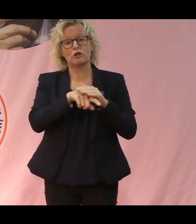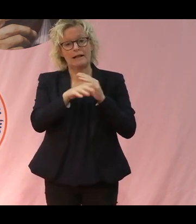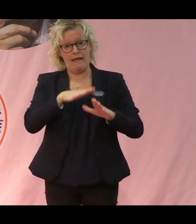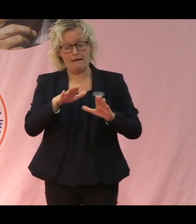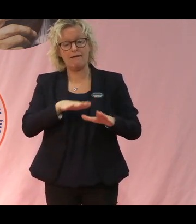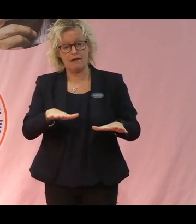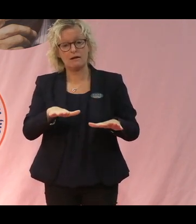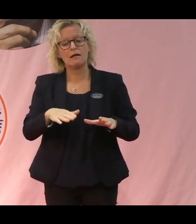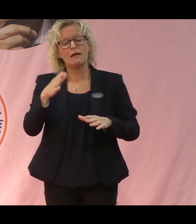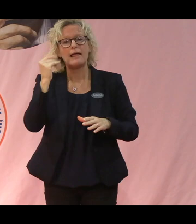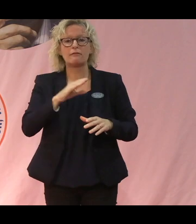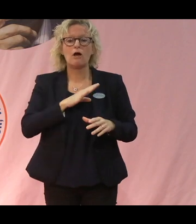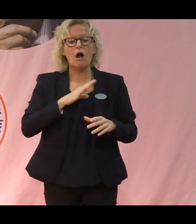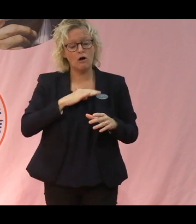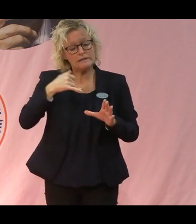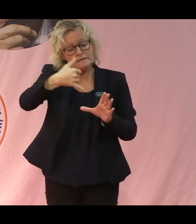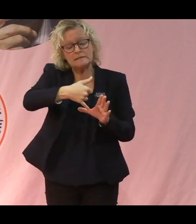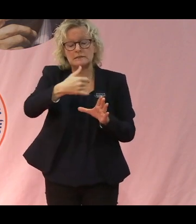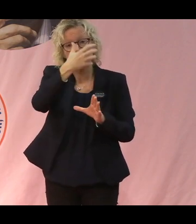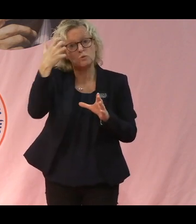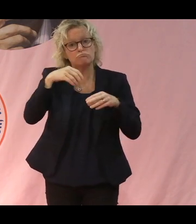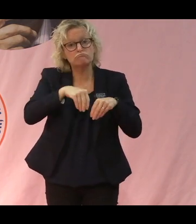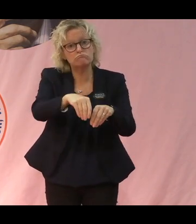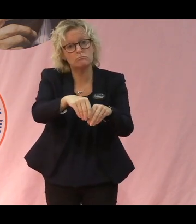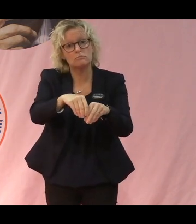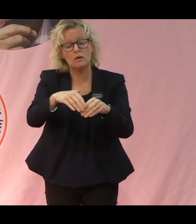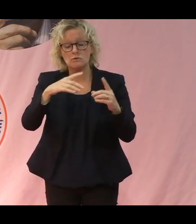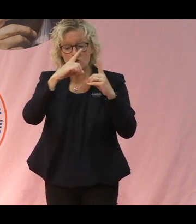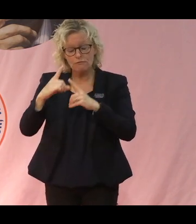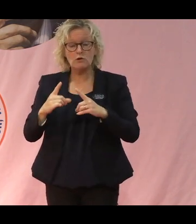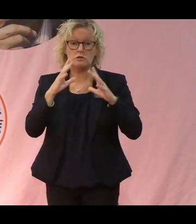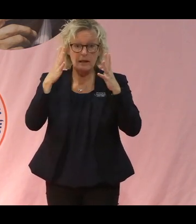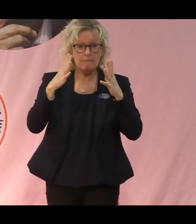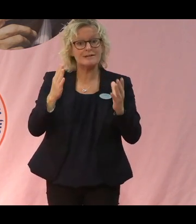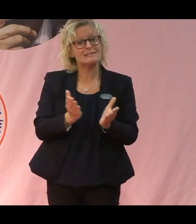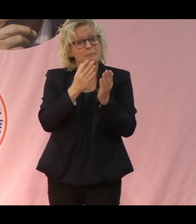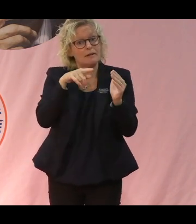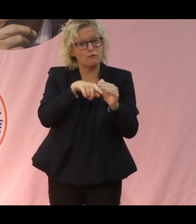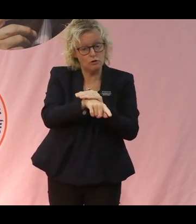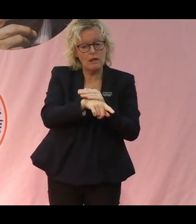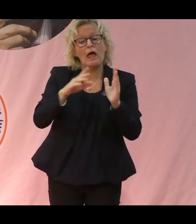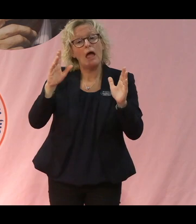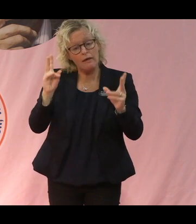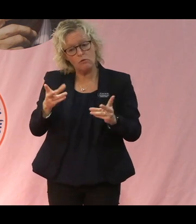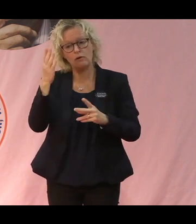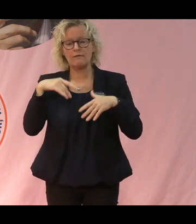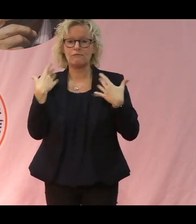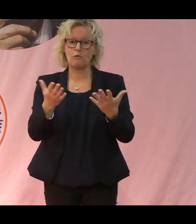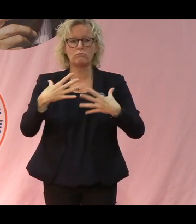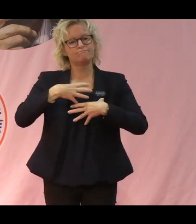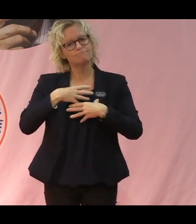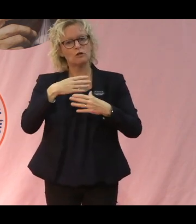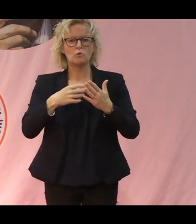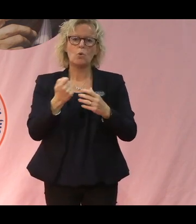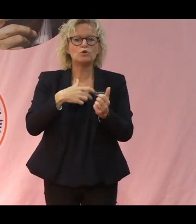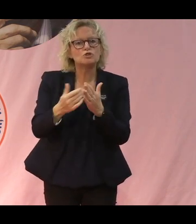skapa småskaligt jordbruk, så att människor som lever i flykt kan skaffa sig ett sammanhang, en sysselsättning, men